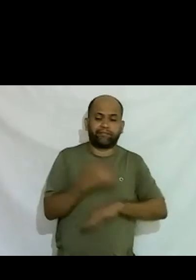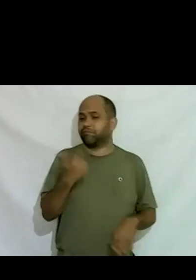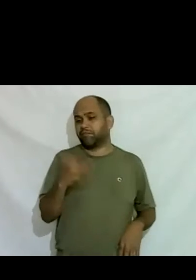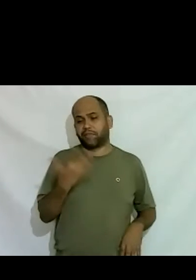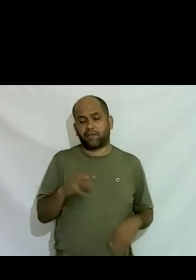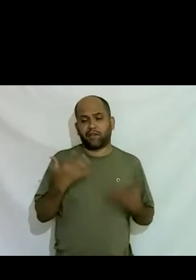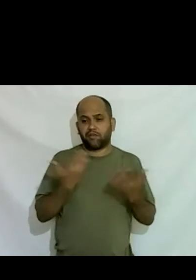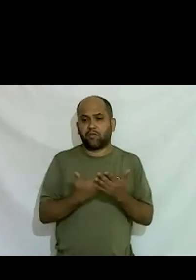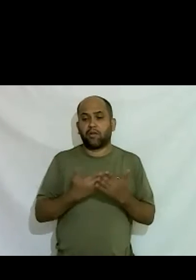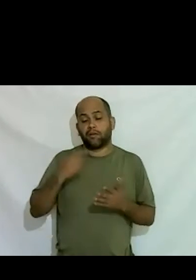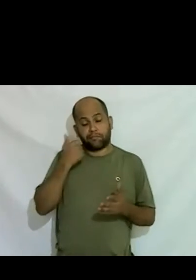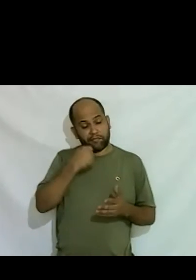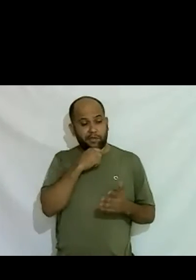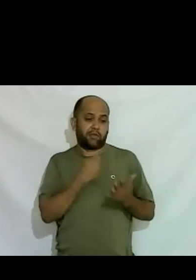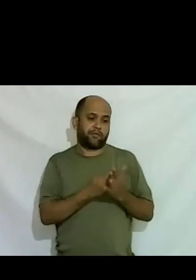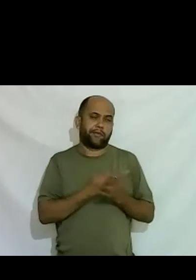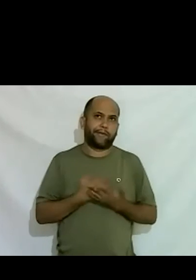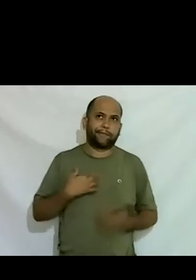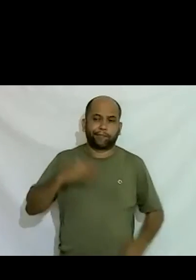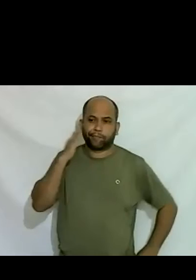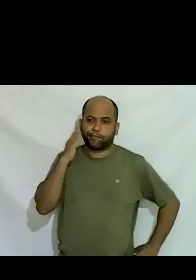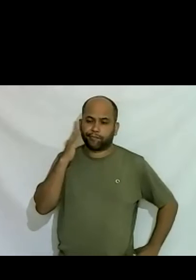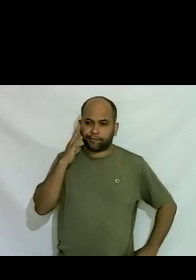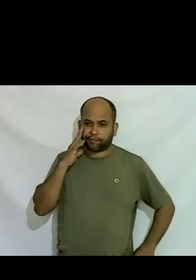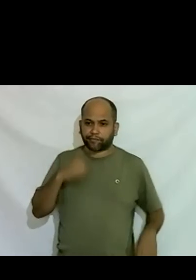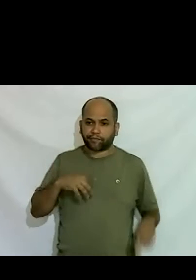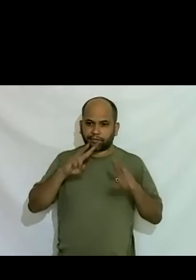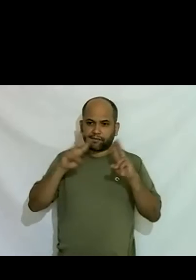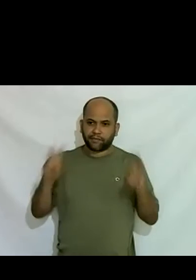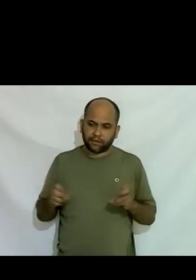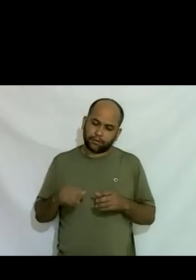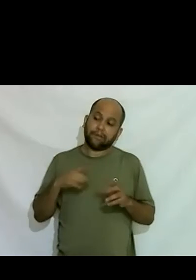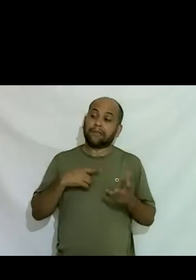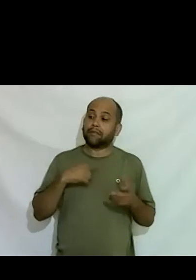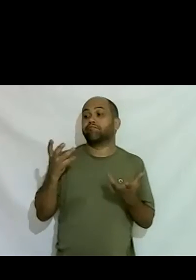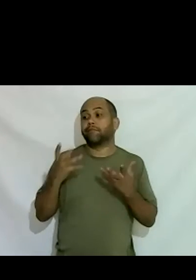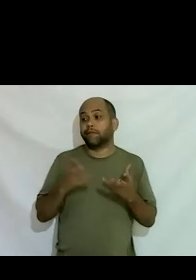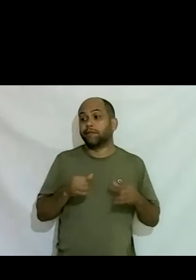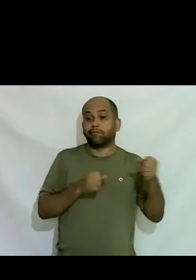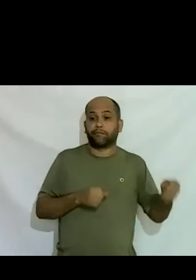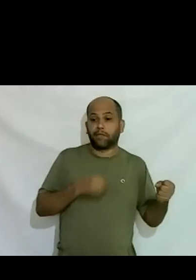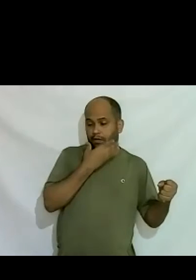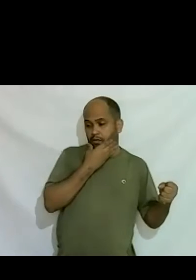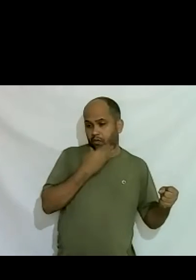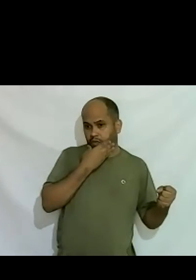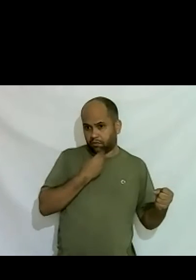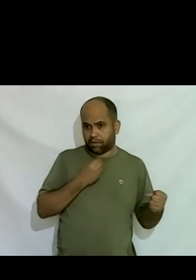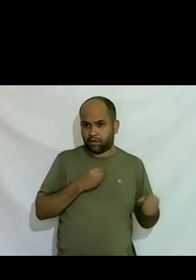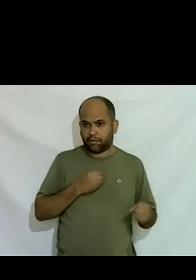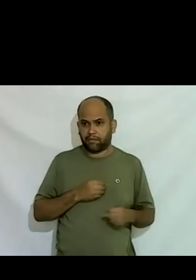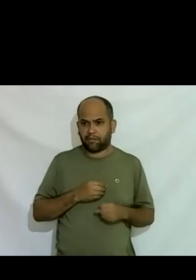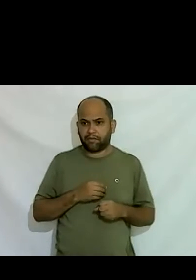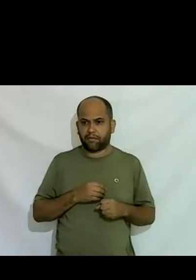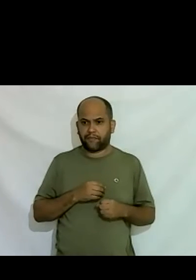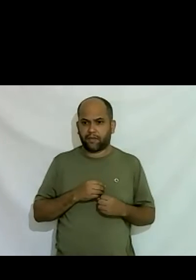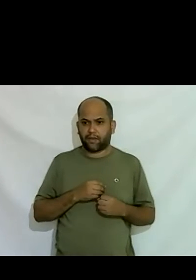e aí eu entendi que eu ia ter que entre aspas ser o tal do menino pelo menos eu nunca